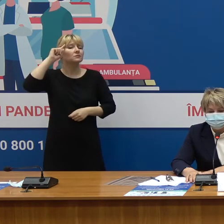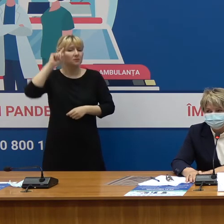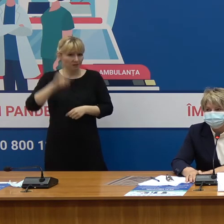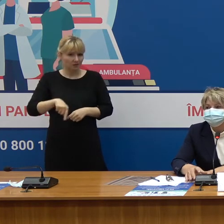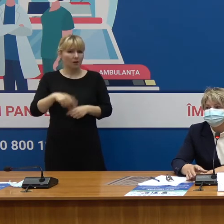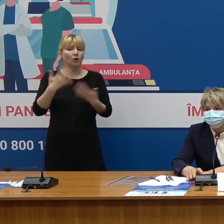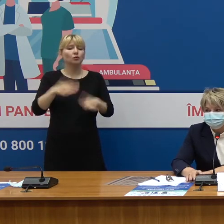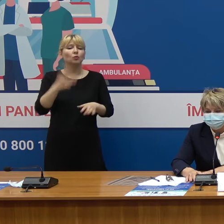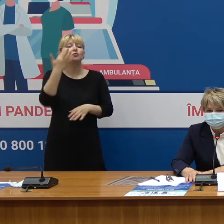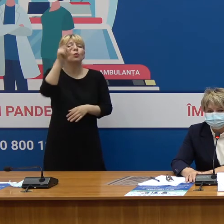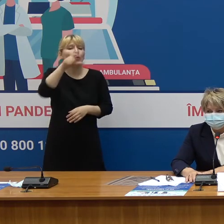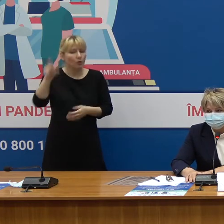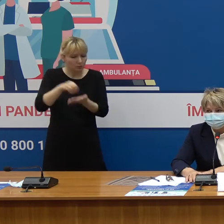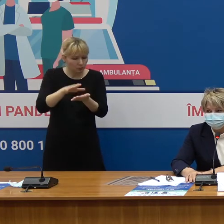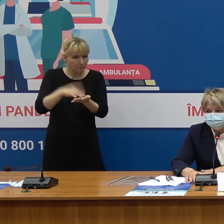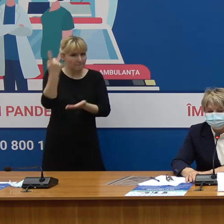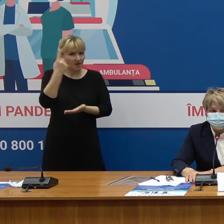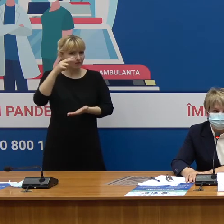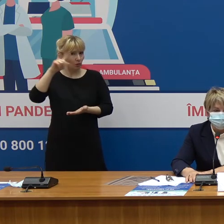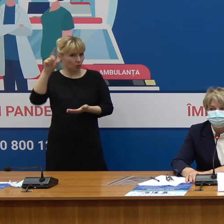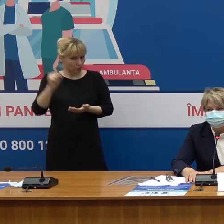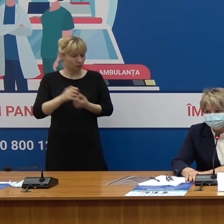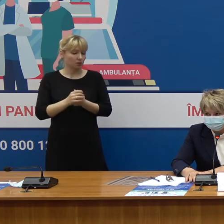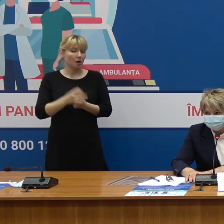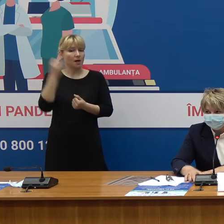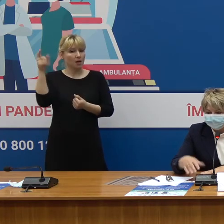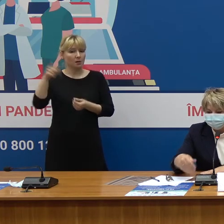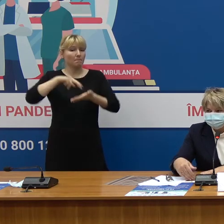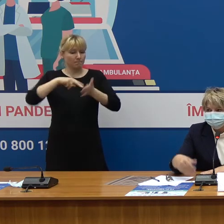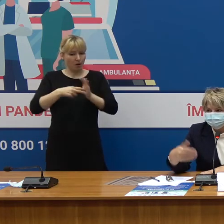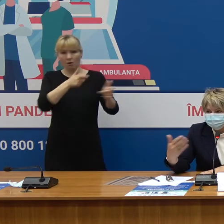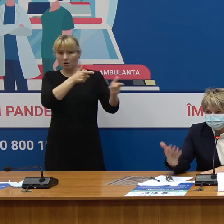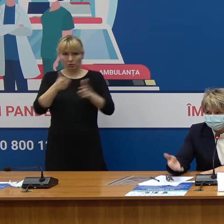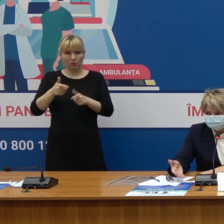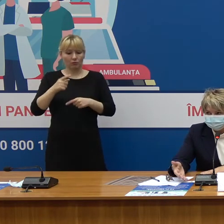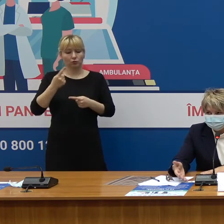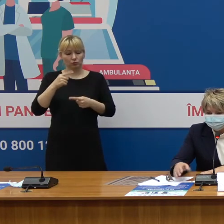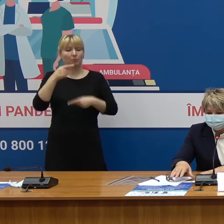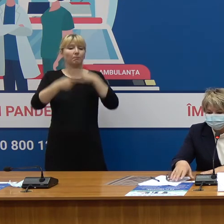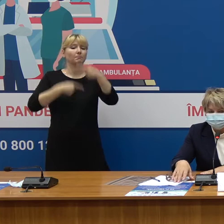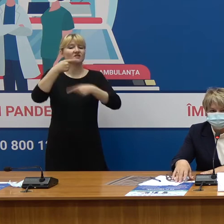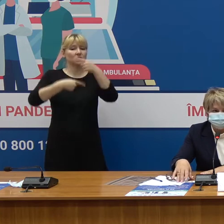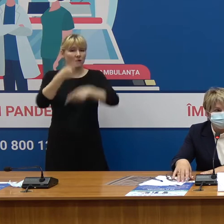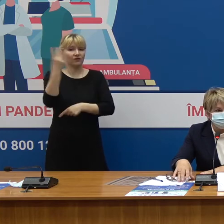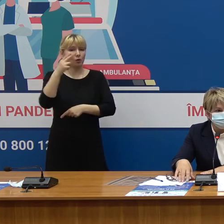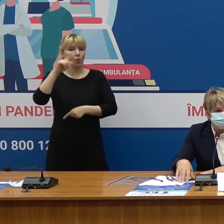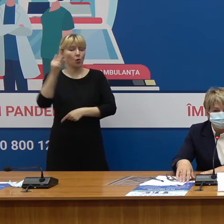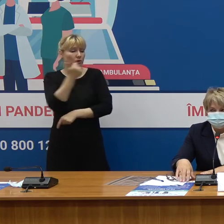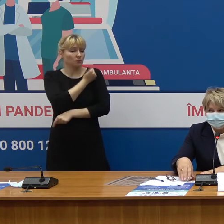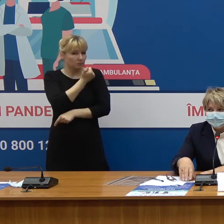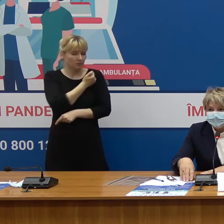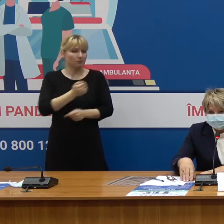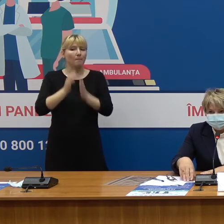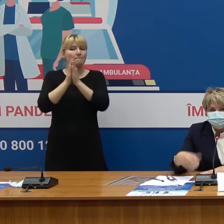persoanele, câte persoane au mers la prima doză și ei și-au planificat această doză pentru data respectivă Și vă rugăm să